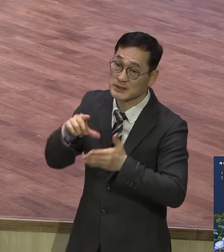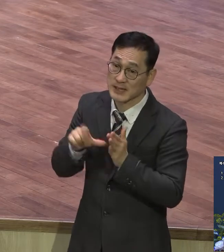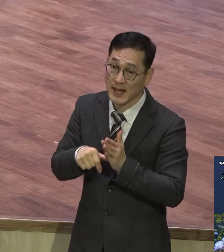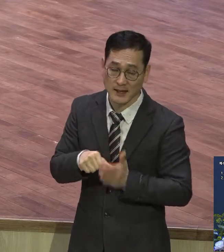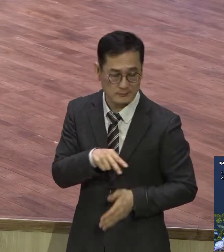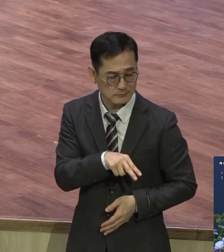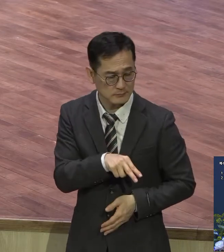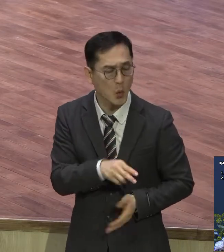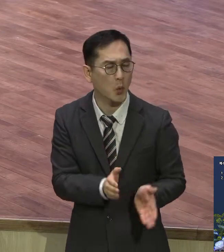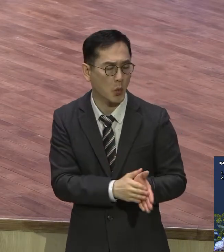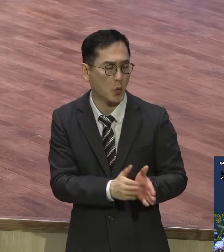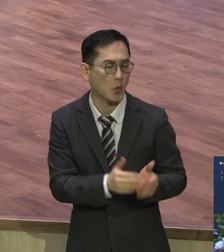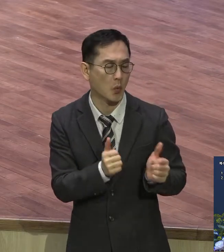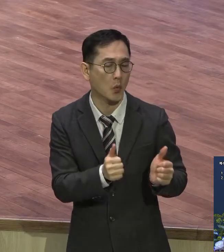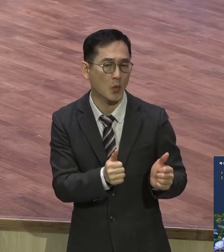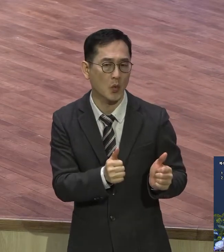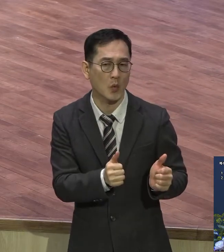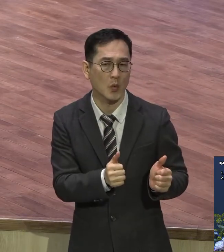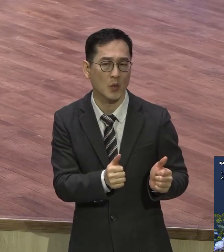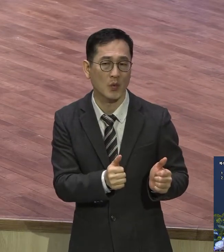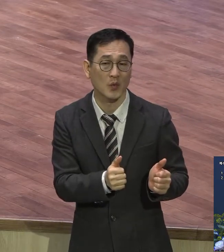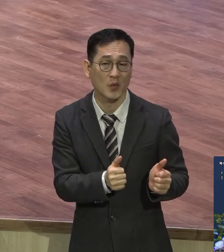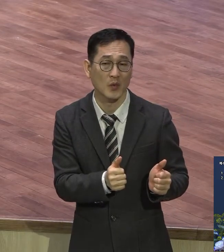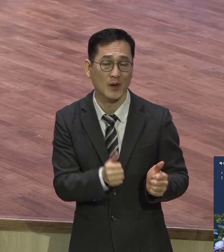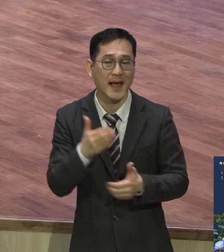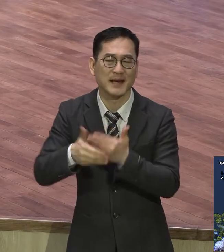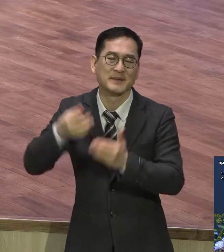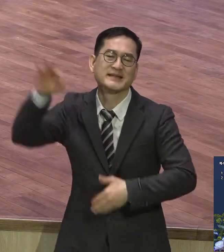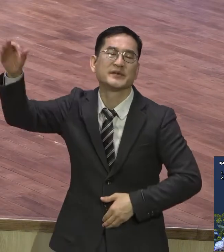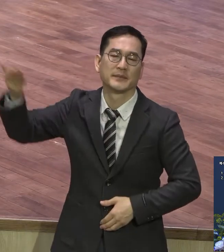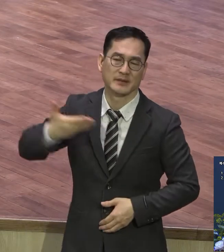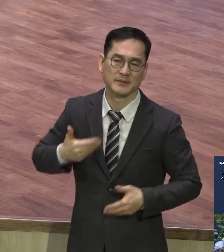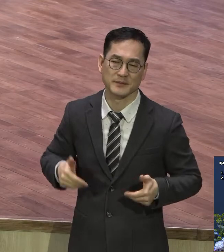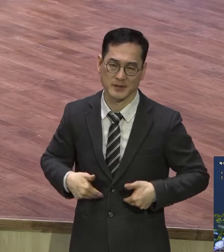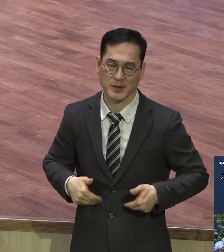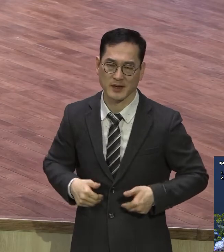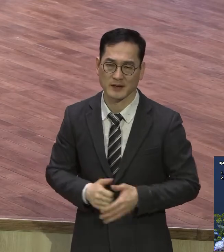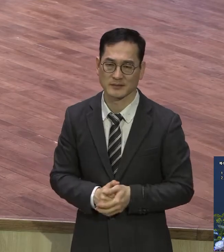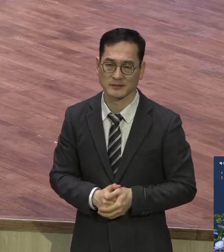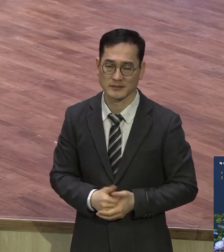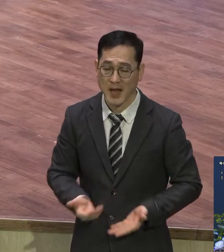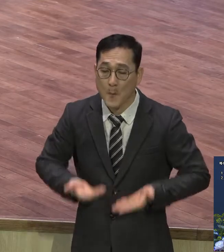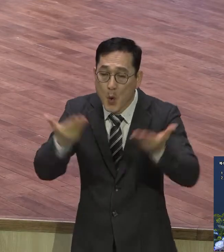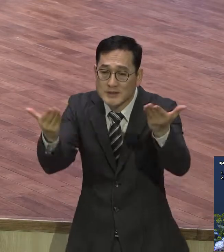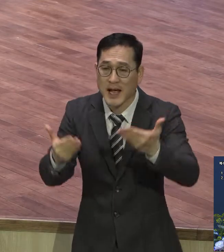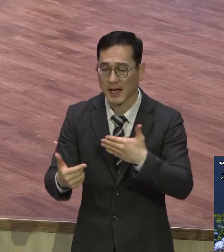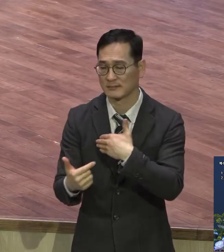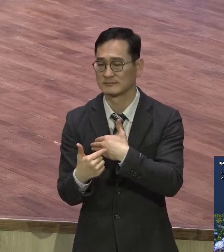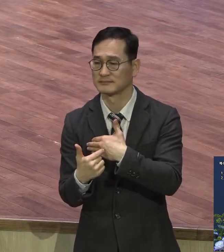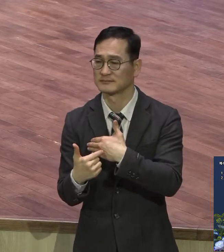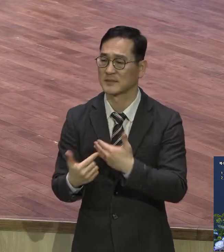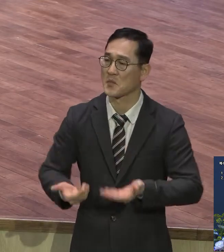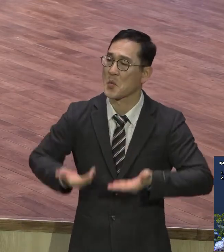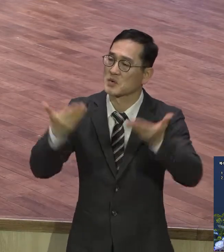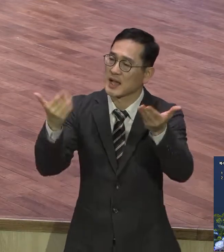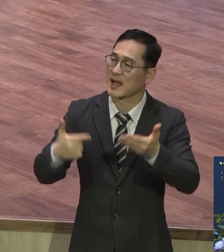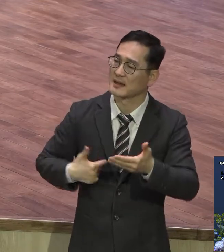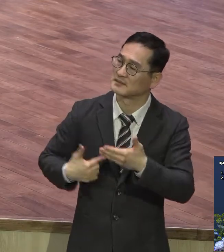이걸 보는 거지 기도 좀 했다고 봉사 좀 했다고 조금 부분적으로 행거까지 그게 무슨 하나님의 마음 움직이 있어요